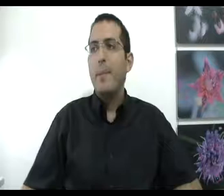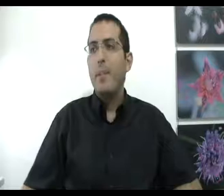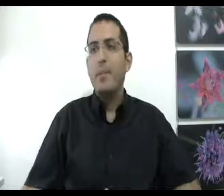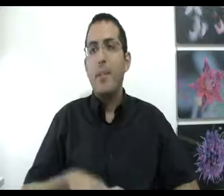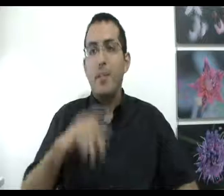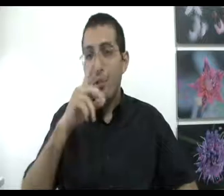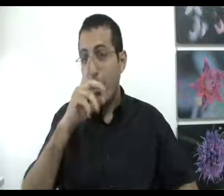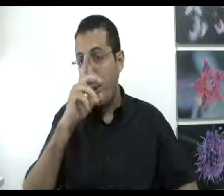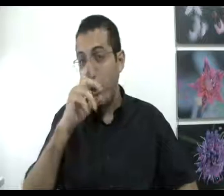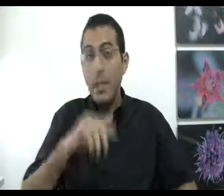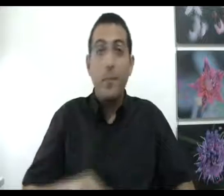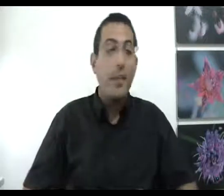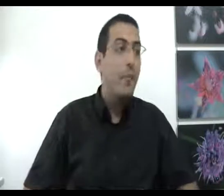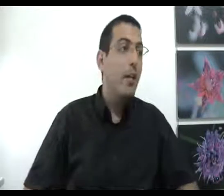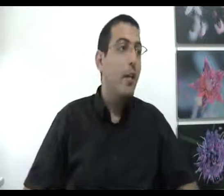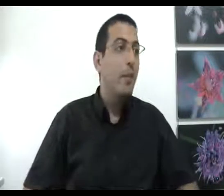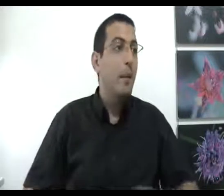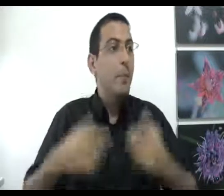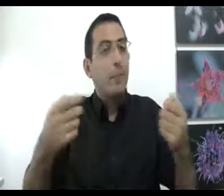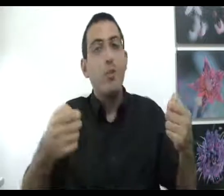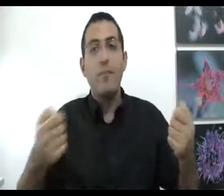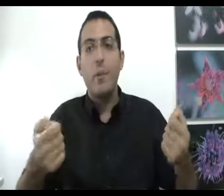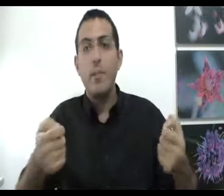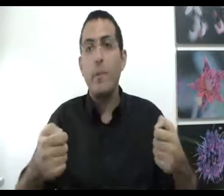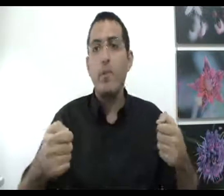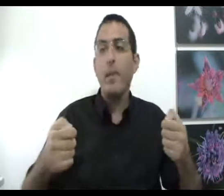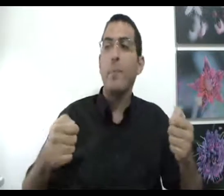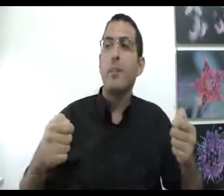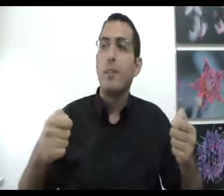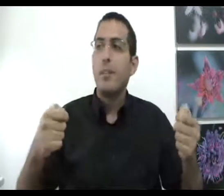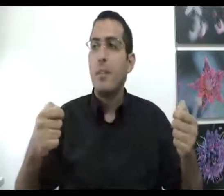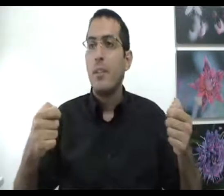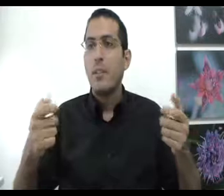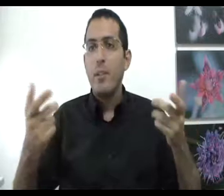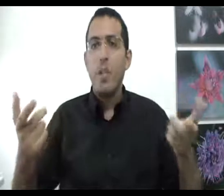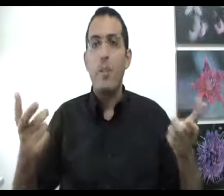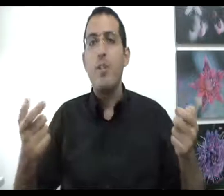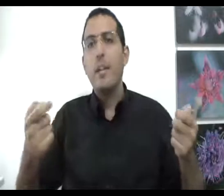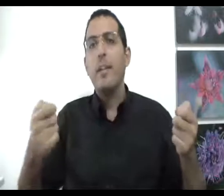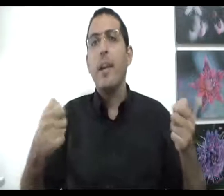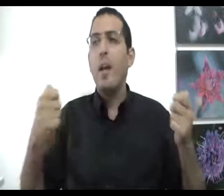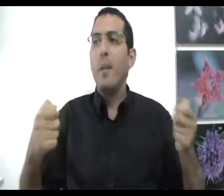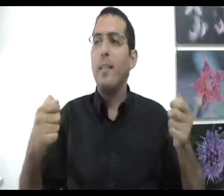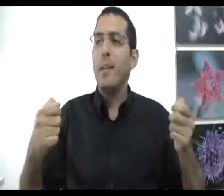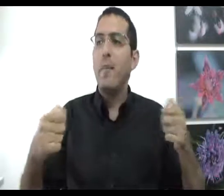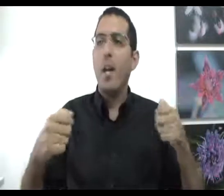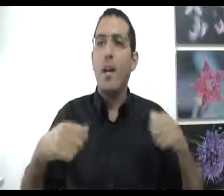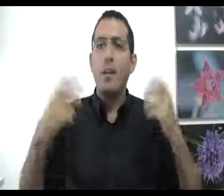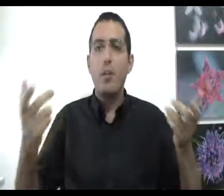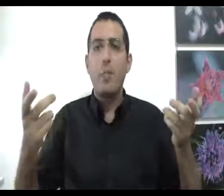אני רוצה להשיב לשאלה שאני שאלתי מכמה מאמנים אישיים ויועצים אישיים והשאלה שאני שאלתי היא איך בעצם אפשר לשפר